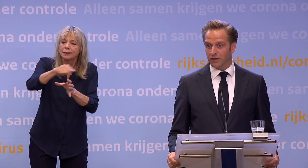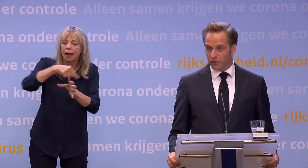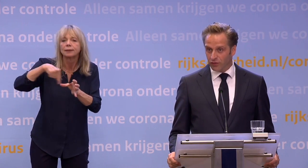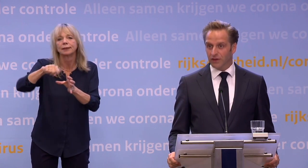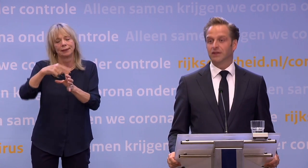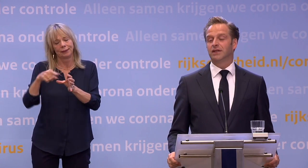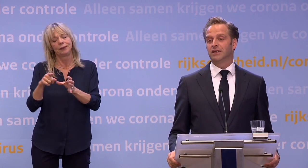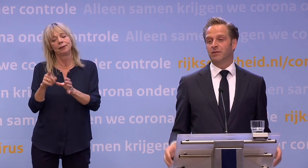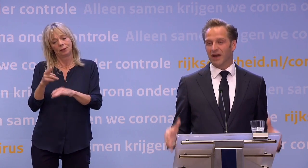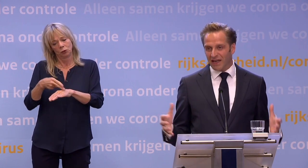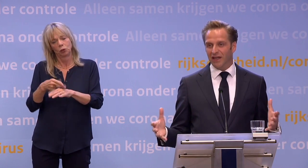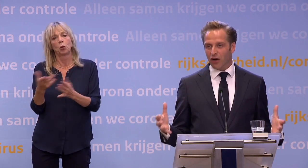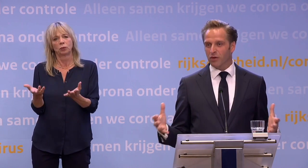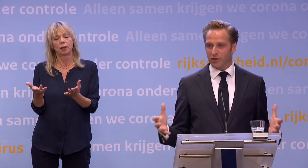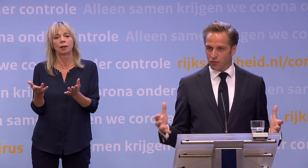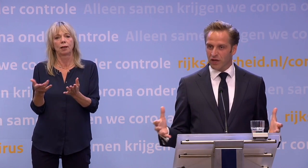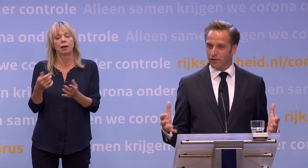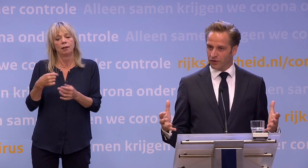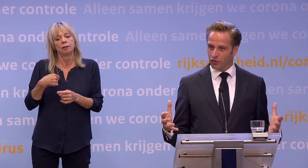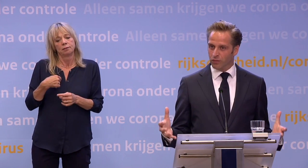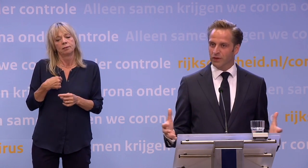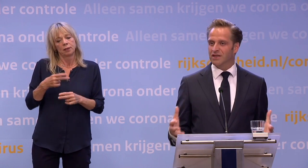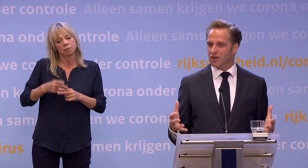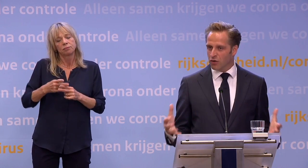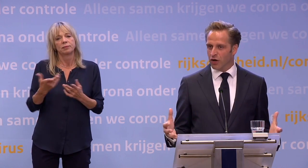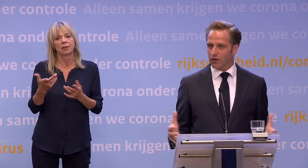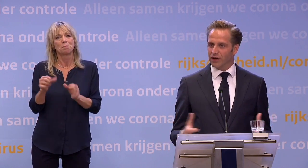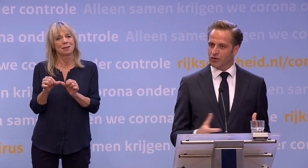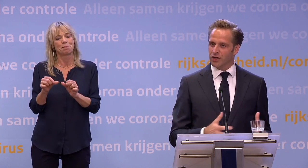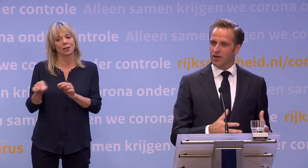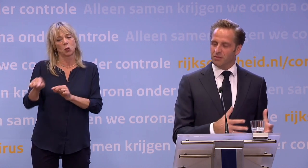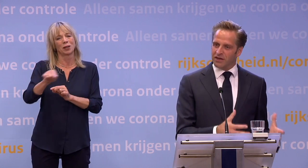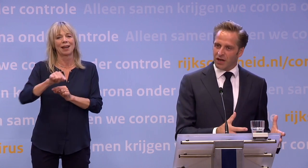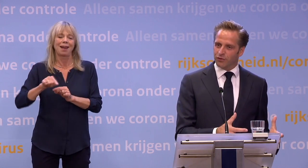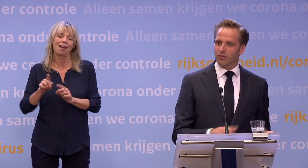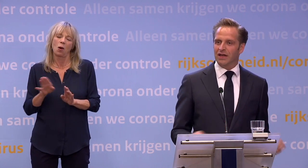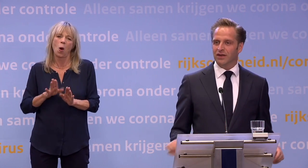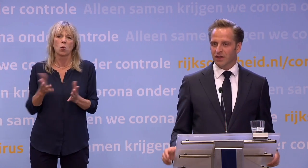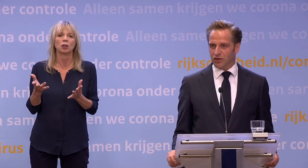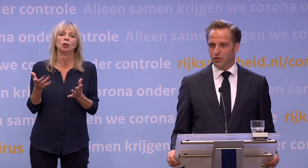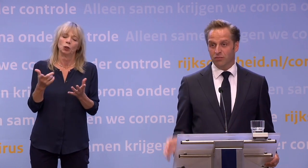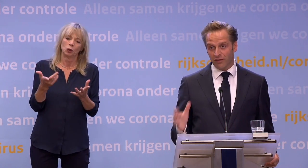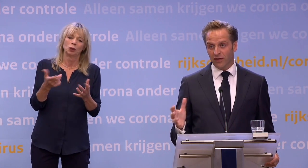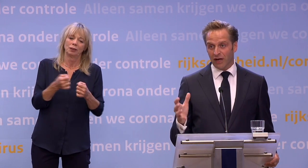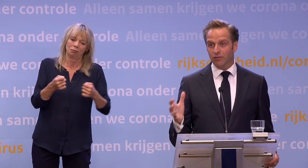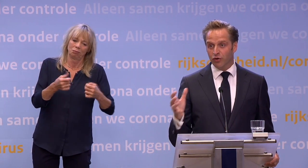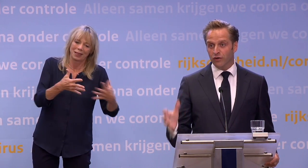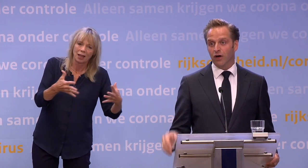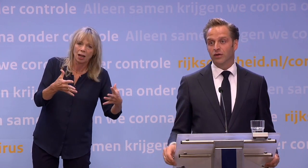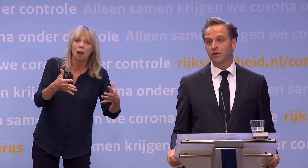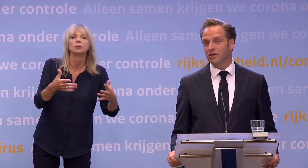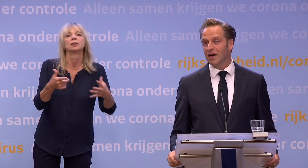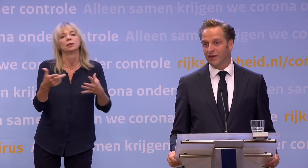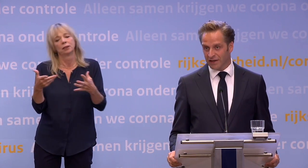nodig, natuurlijk. Maar rekening houden met personeel van wat er doable is, is ook nodig. Dus een beetje ruimte voor maatwerk, dat is goed. Maar wel de ruimte